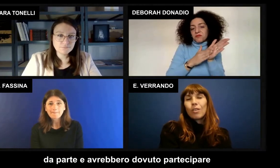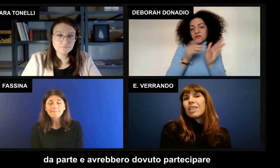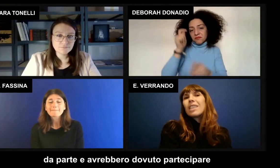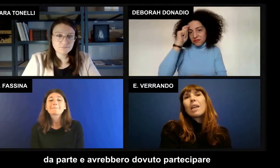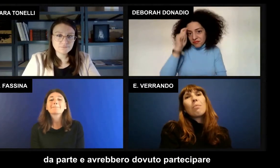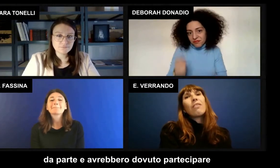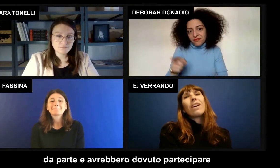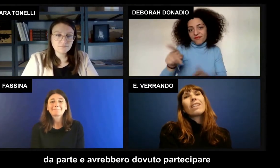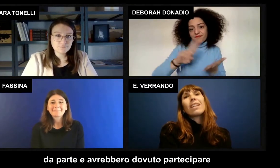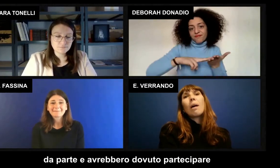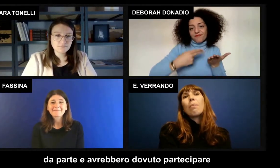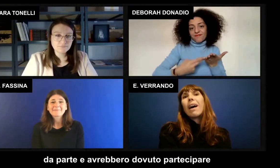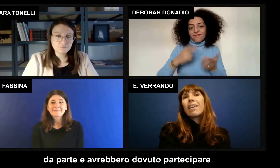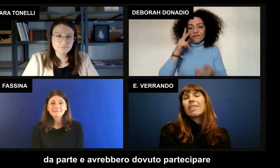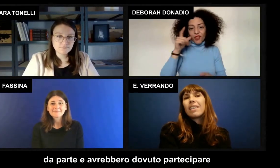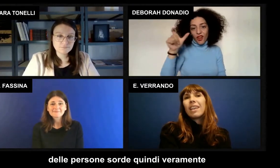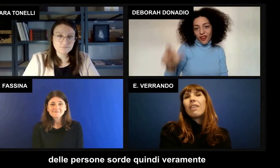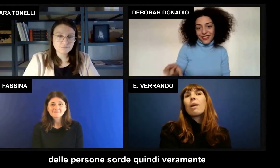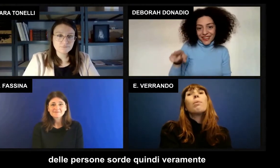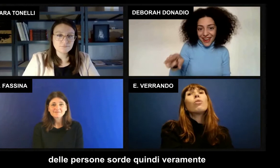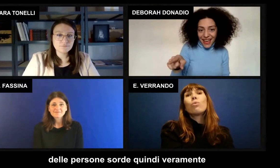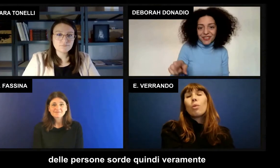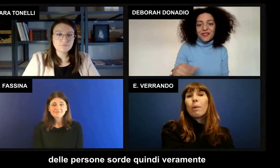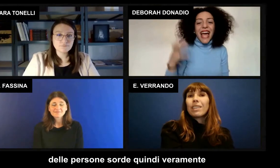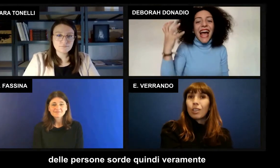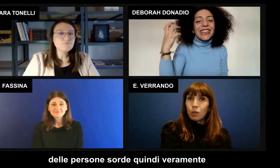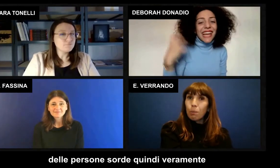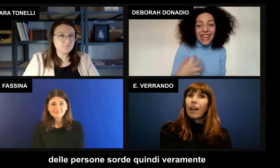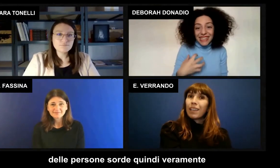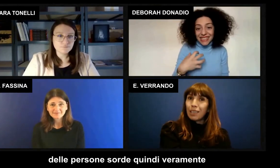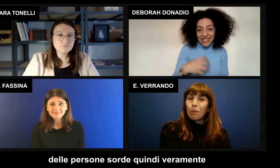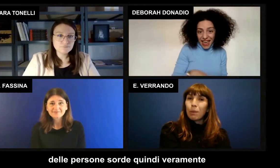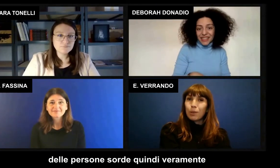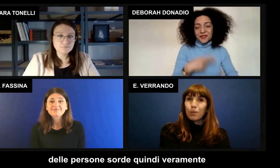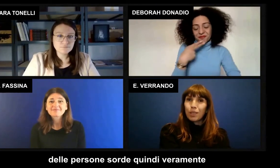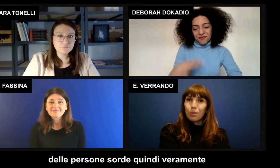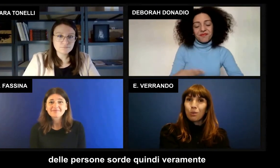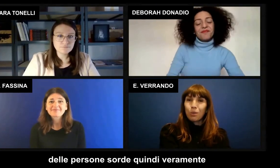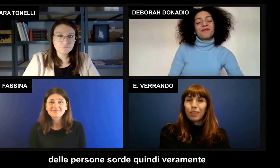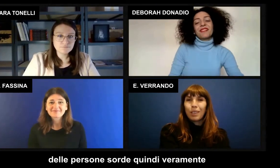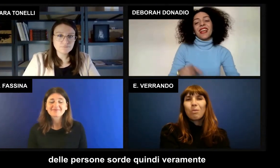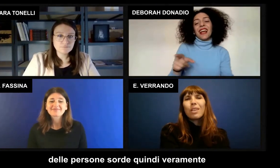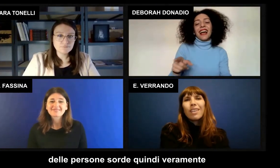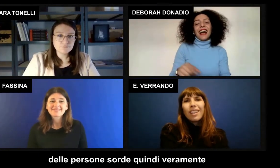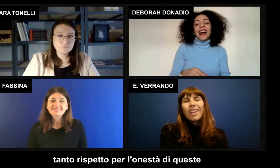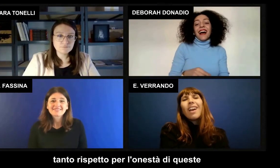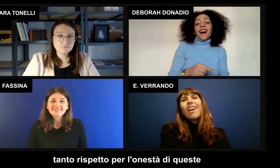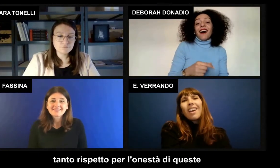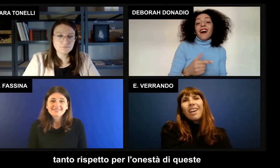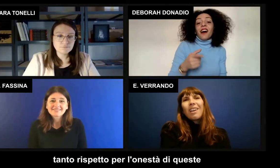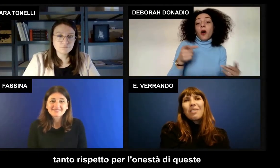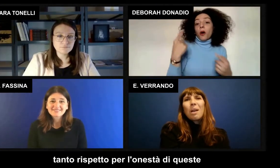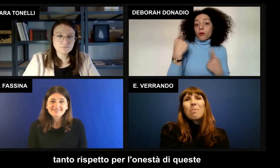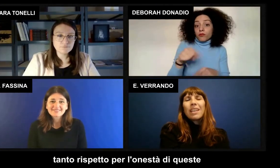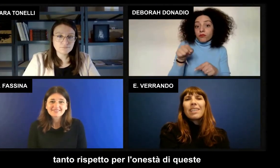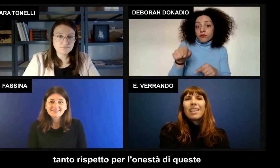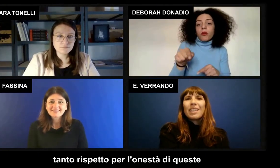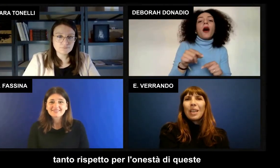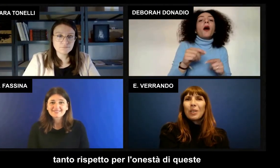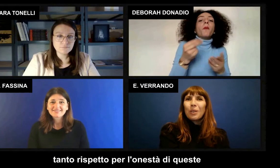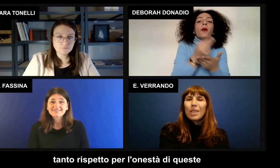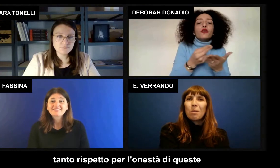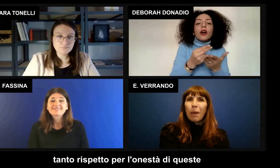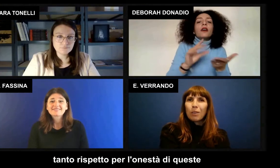vinto si sarebbe fatta da parte e avrebbero dovuto partecipare delle persone sorde quindi veramente